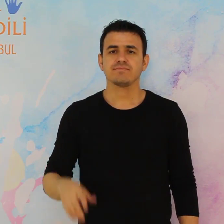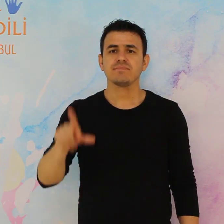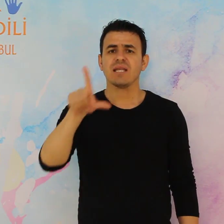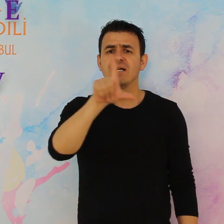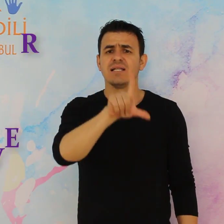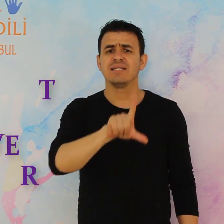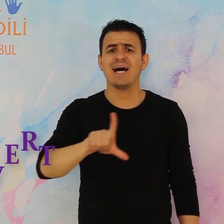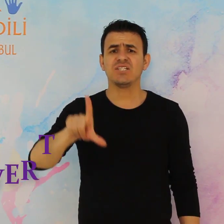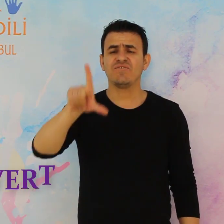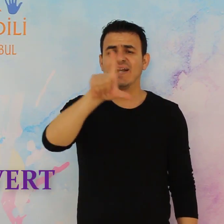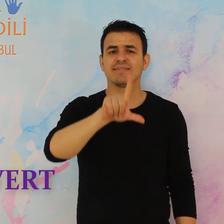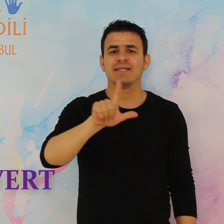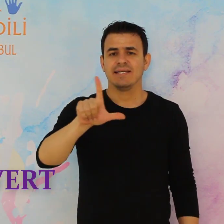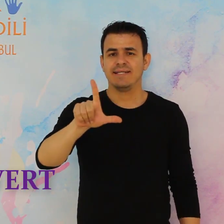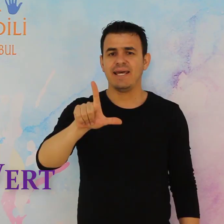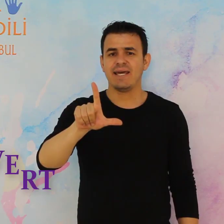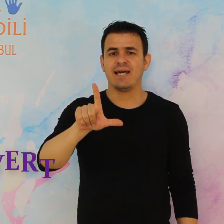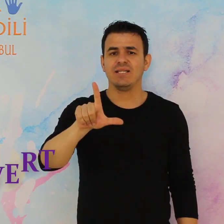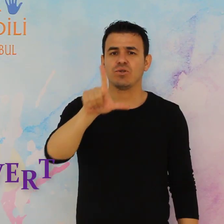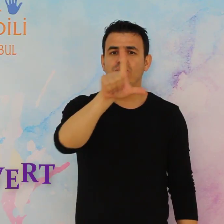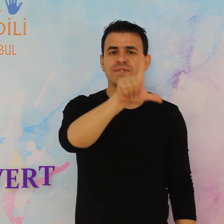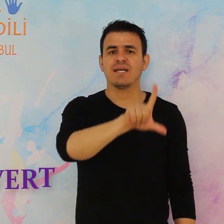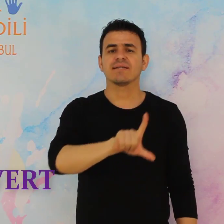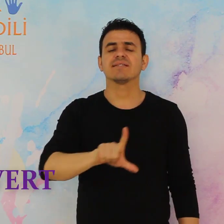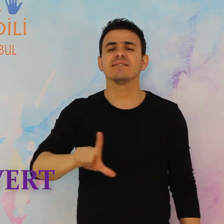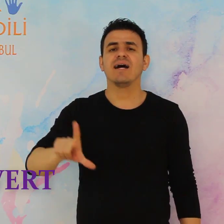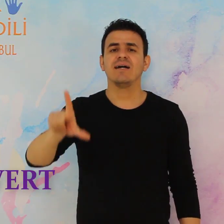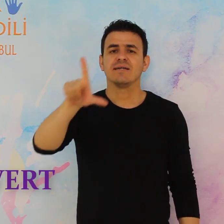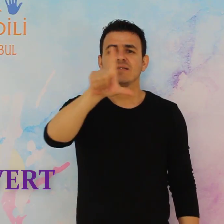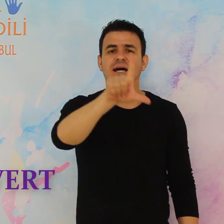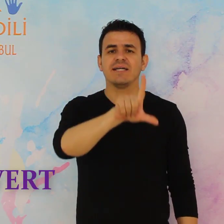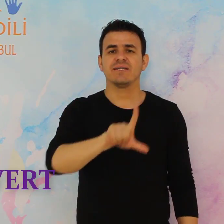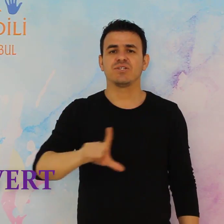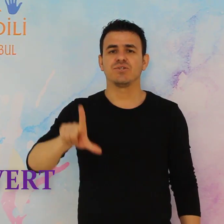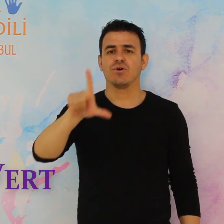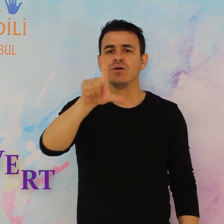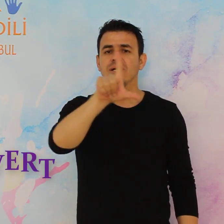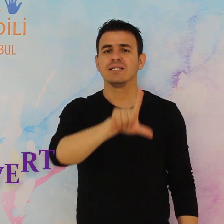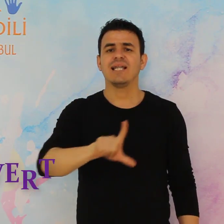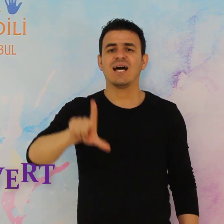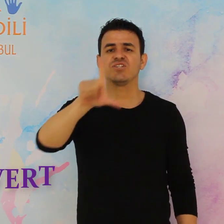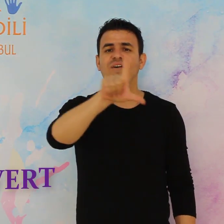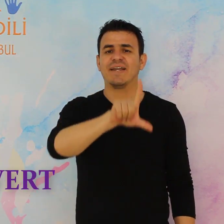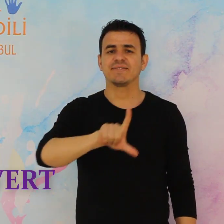lacivert l el göğüs hizasında daire çiziyor lacivert